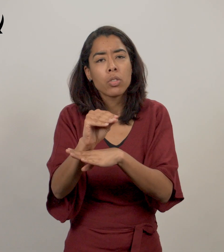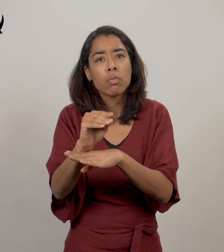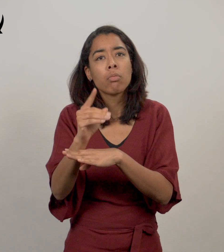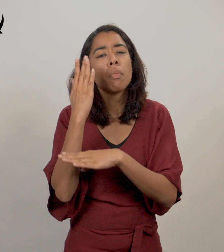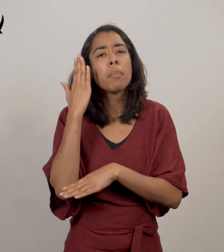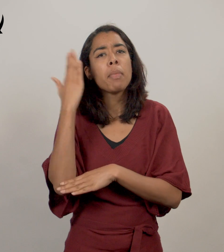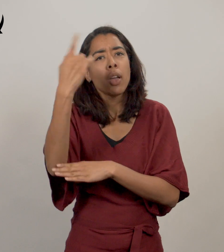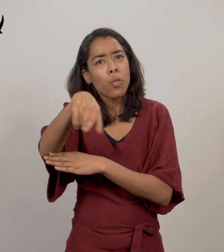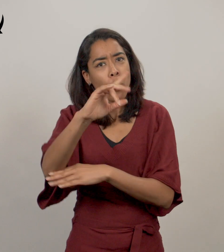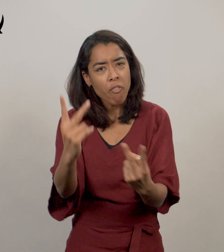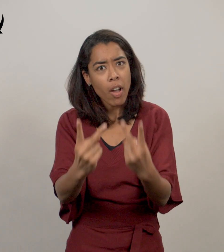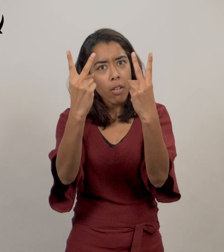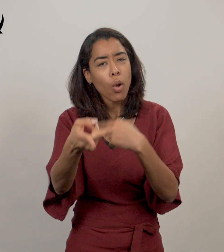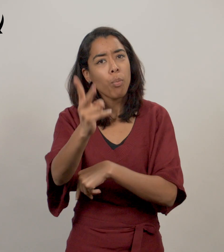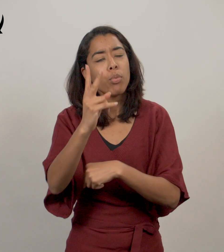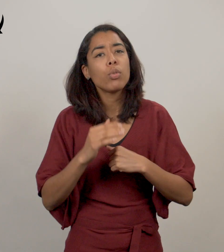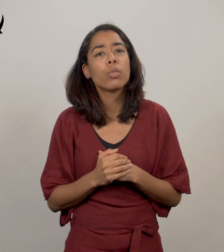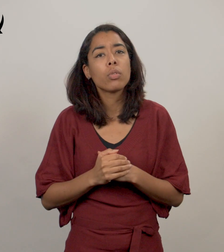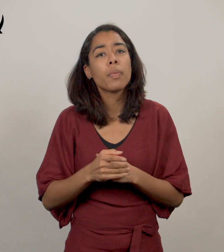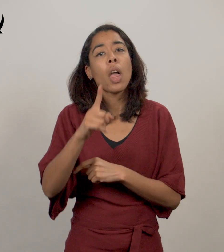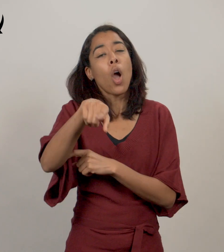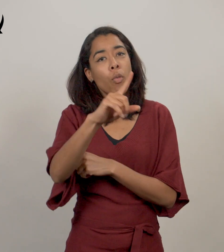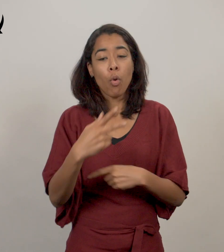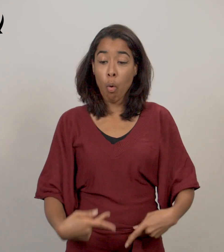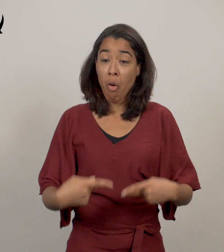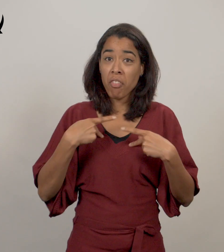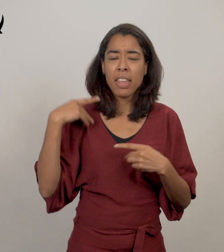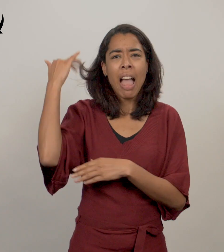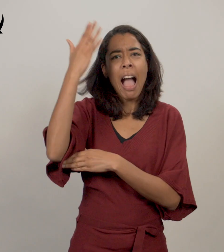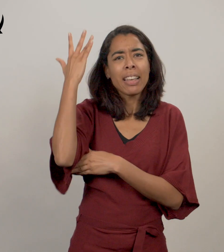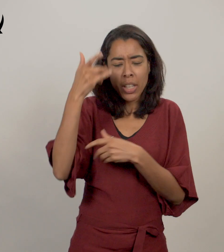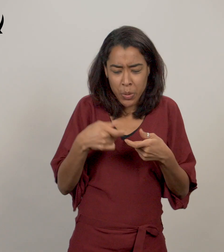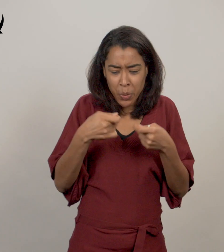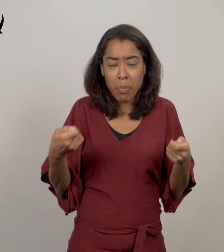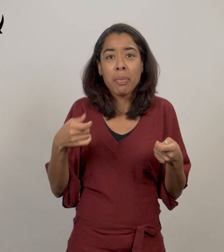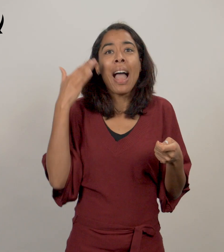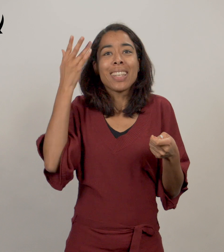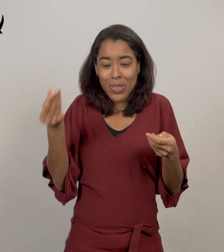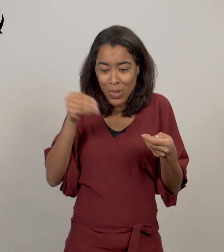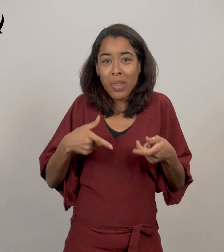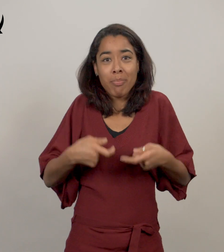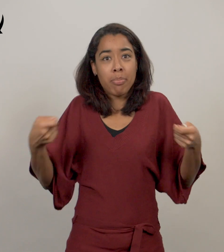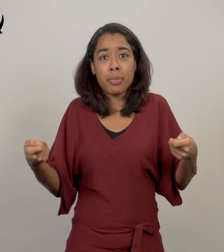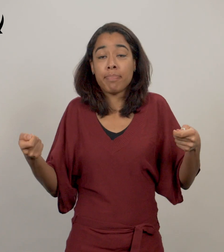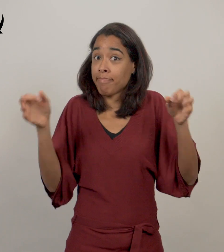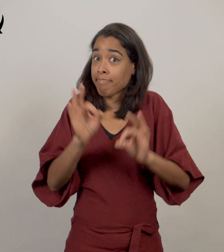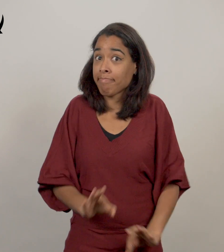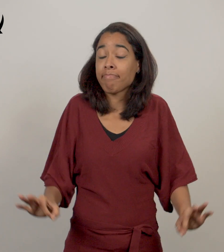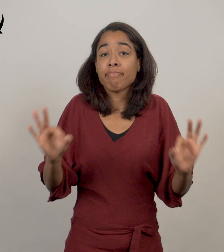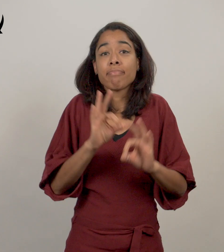'eux ? Oui, qui de vous par ces inquiétudes peut ajouter un instant à la durée de sa vie ? Et pourquoi vous